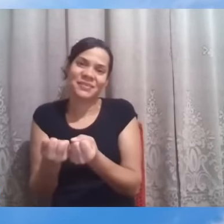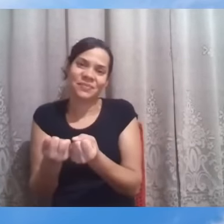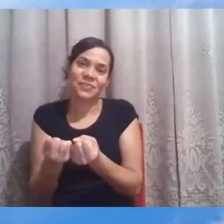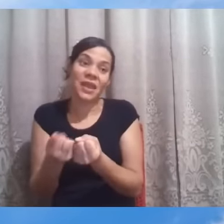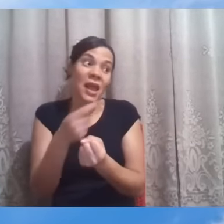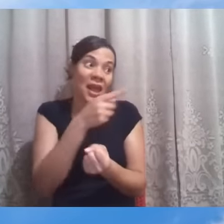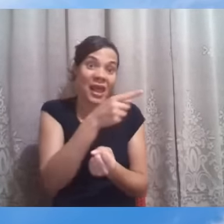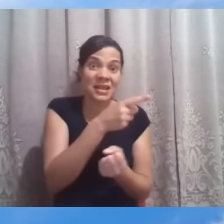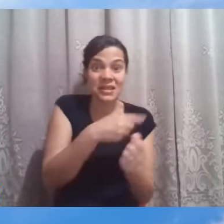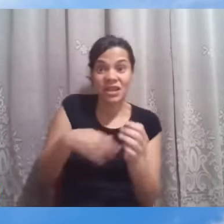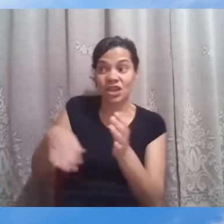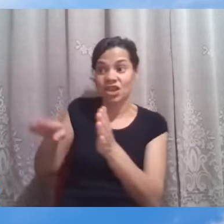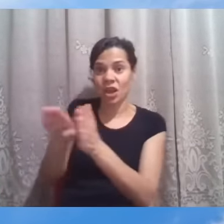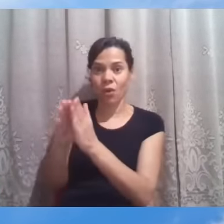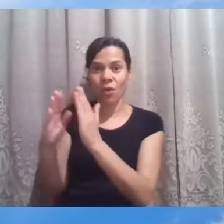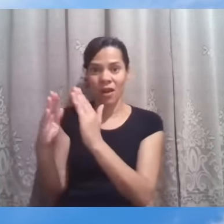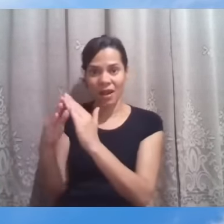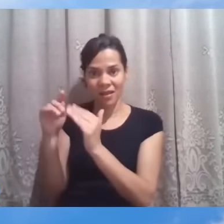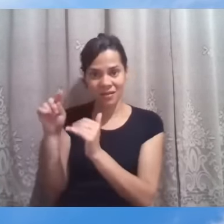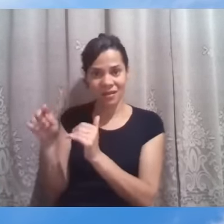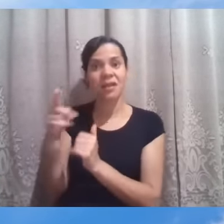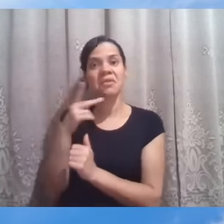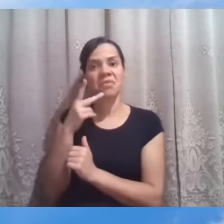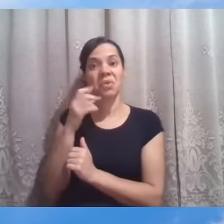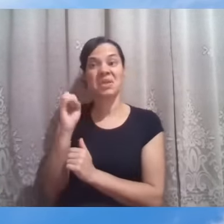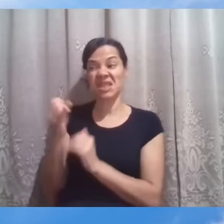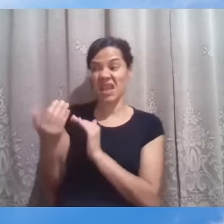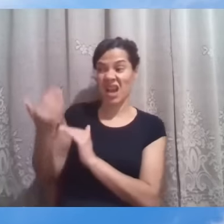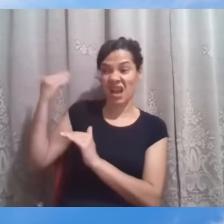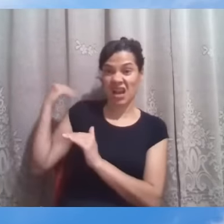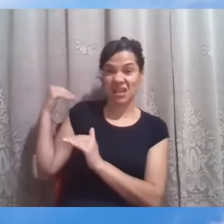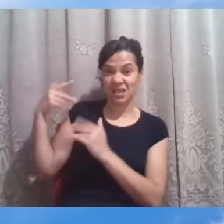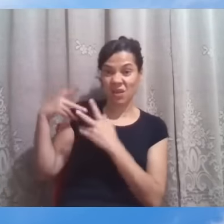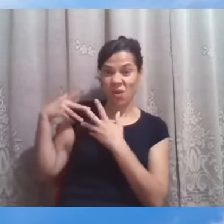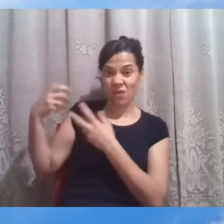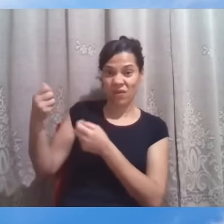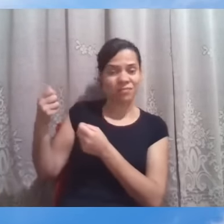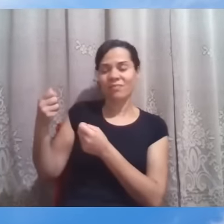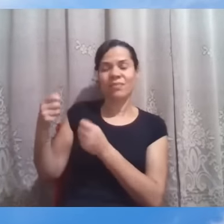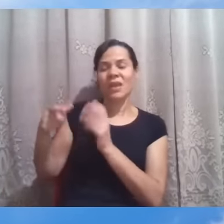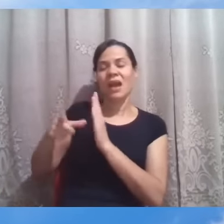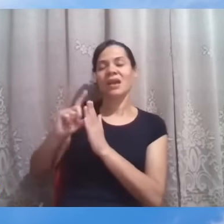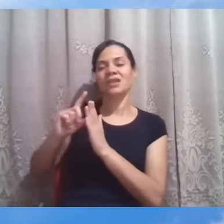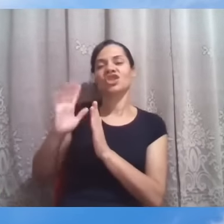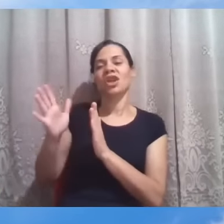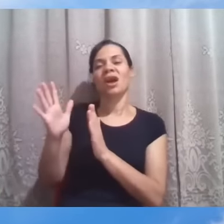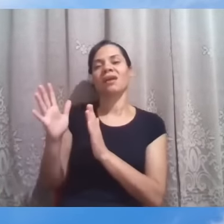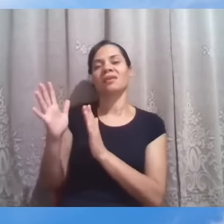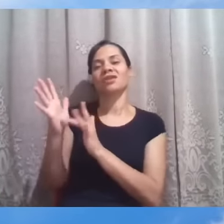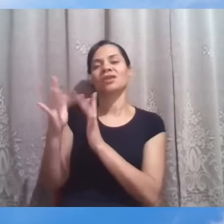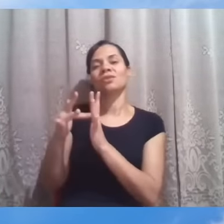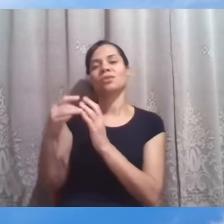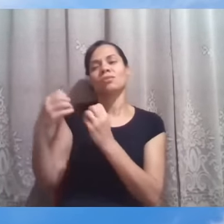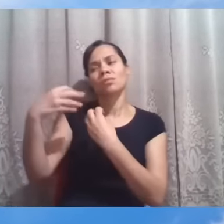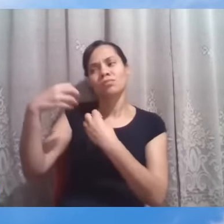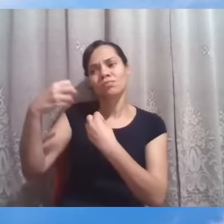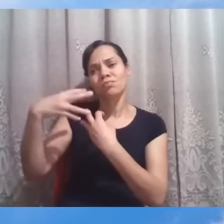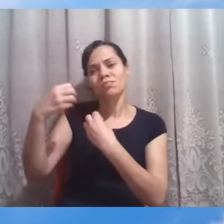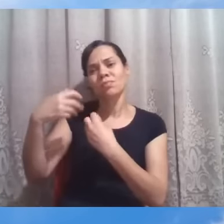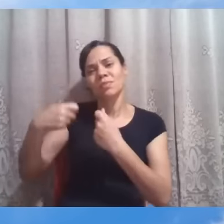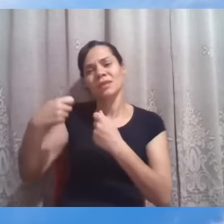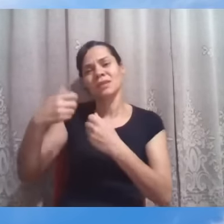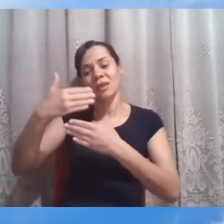olha, se fosse um pouco antes desse convite, eu não teria vindo aqui. Mas o Senhor começou a me mostrar que é preciso romper essas barreiras que a gente vai